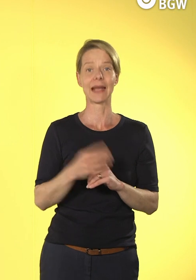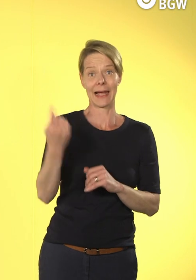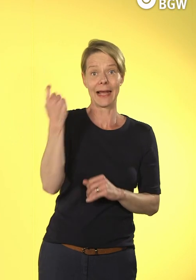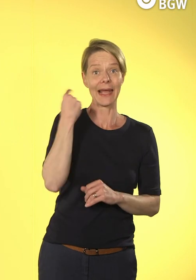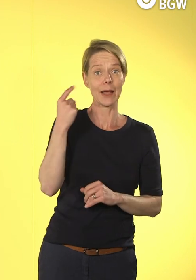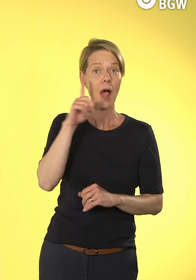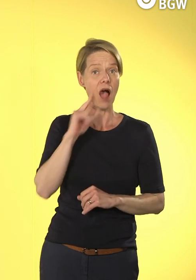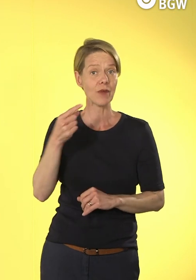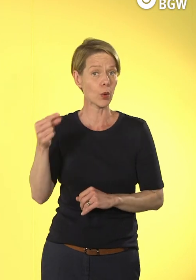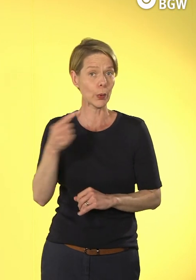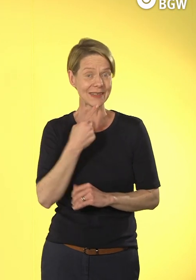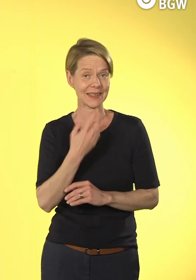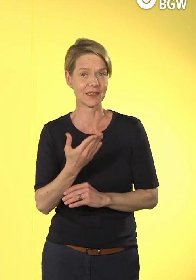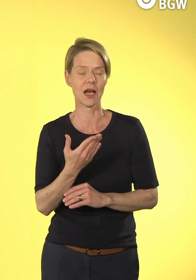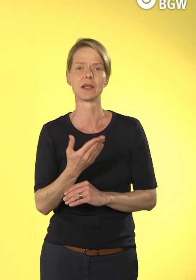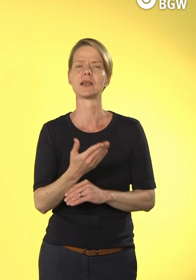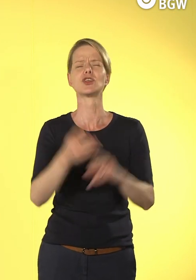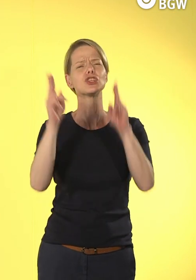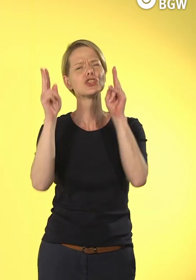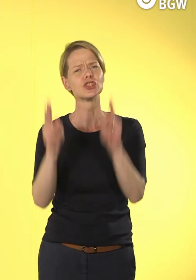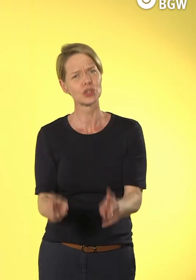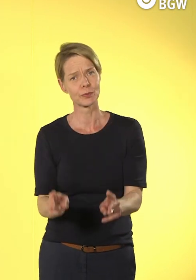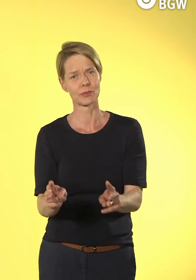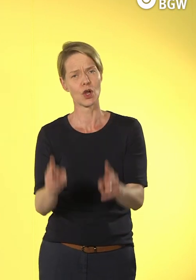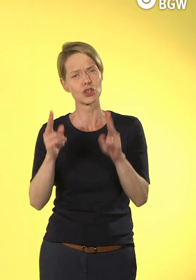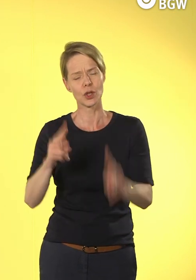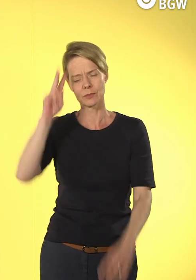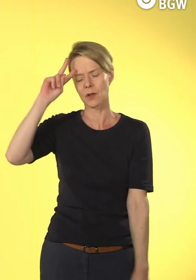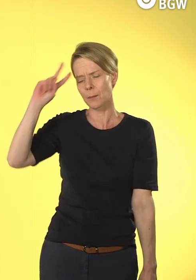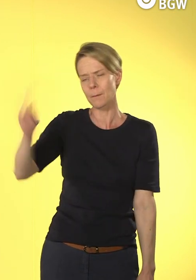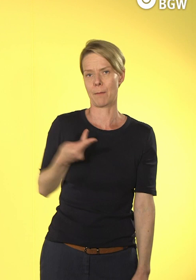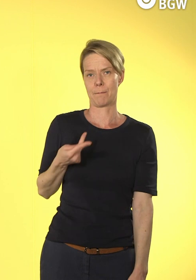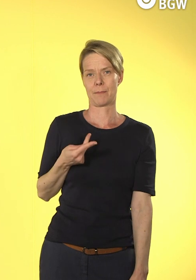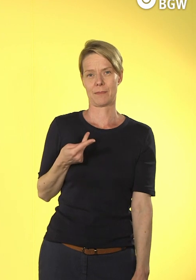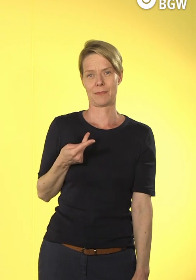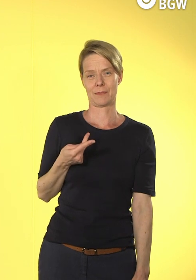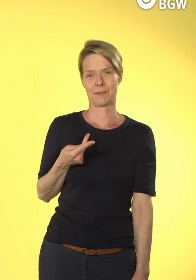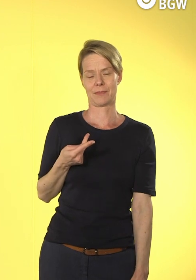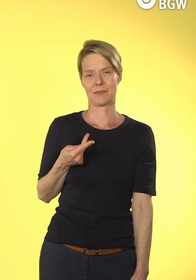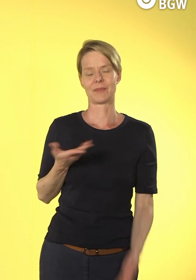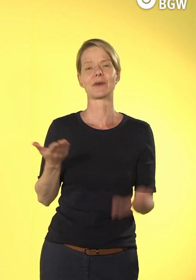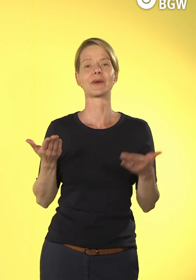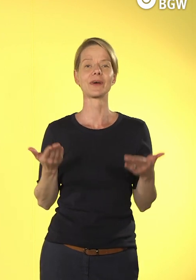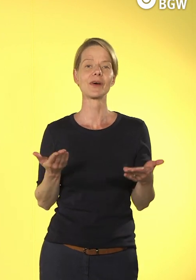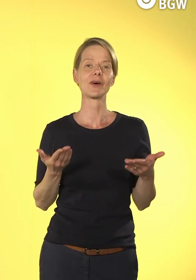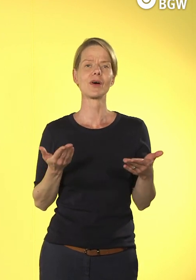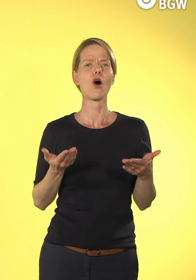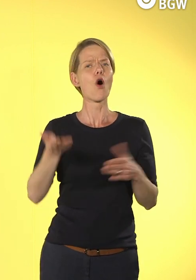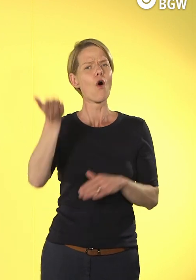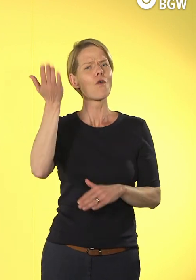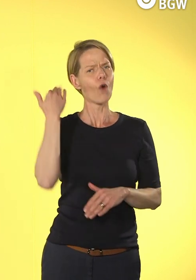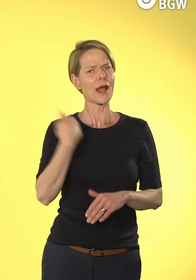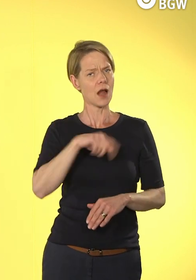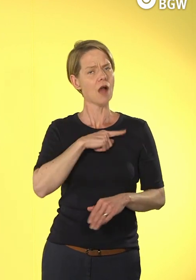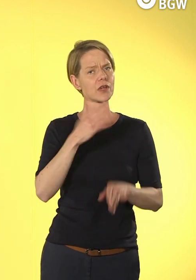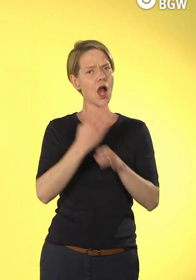haben, das haben wir auch, sehen wir ja hundertprozentig genauso. Und das ist auch eine Frage, vielleicht vorhin kam ja aus dem